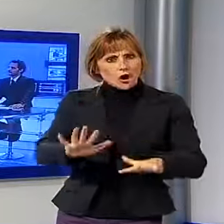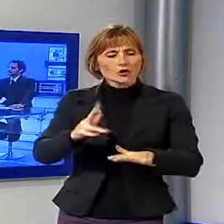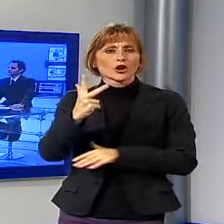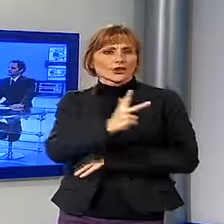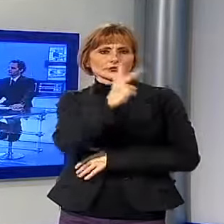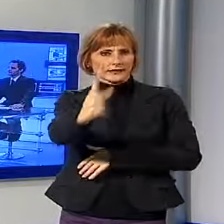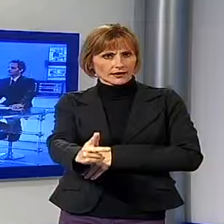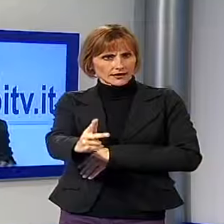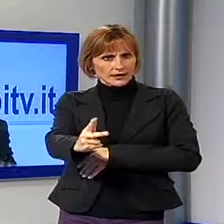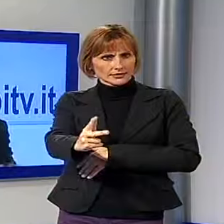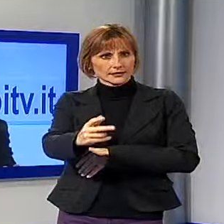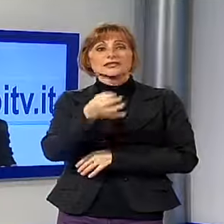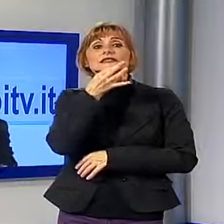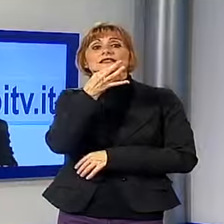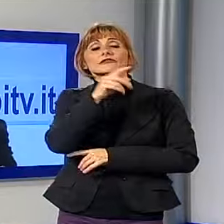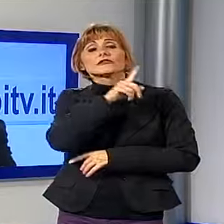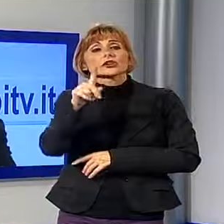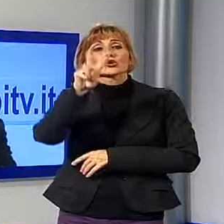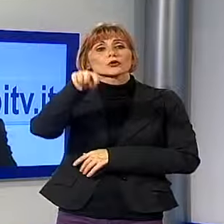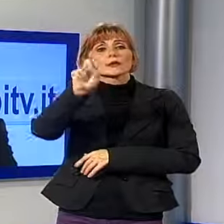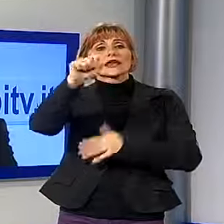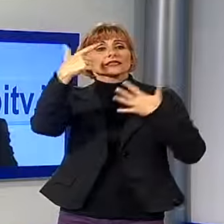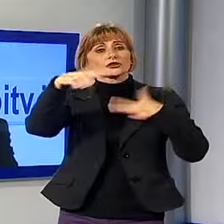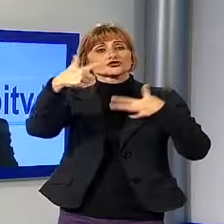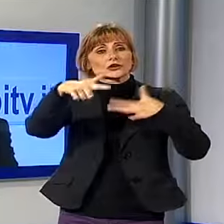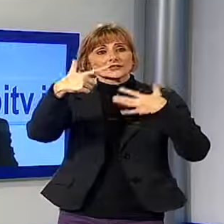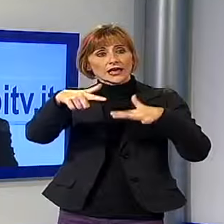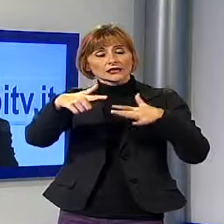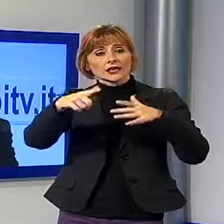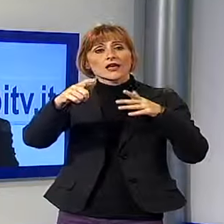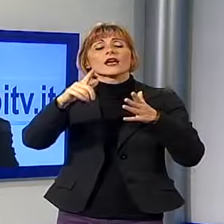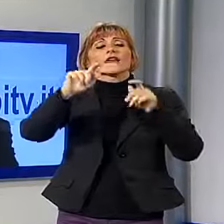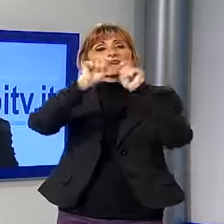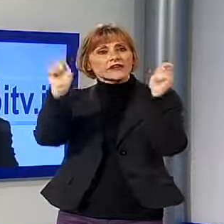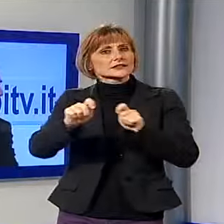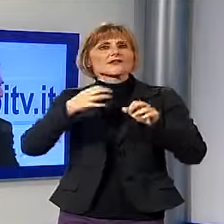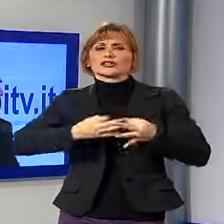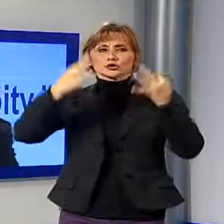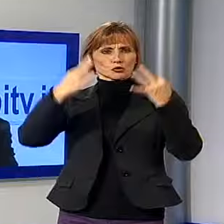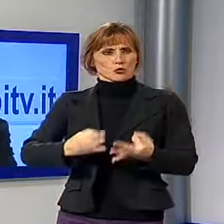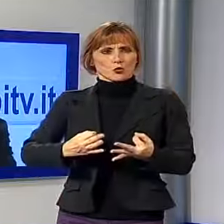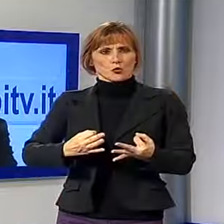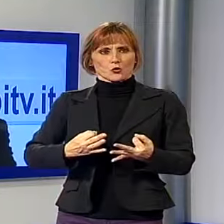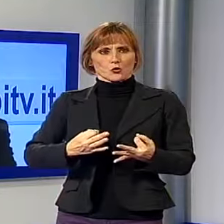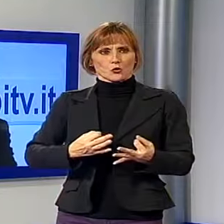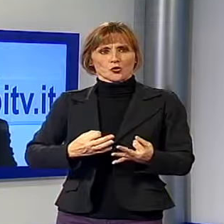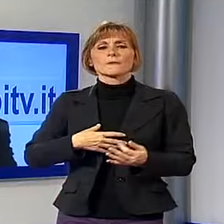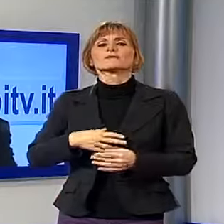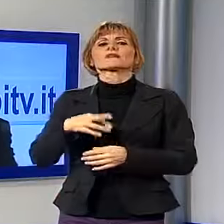diciamo che fino al 2017 il Festival è al sicuro, quindi sia Laica che Roberto Del Carlo che tra l